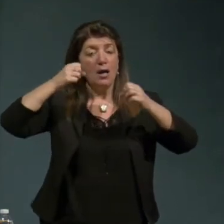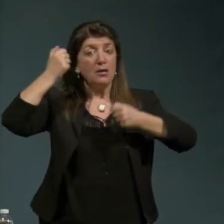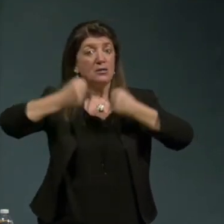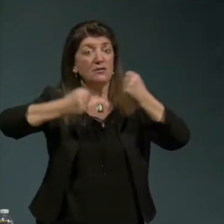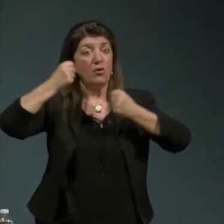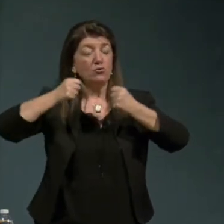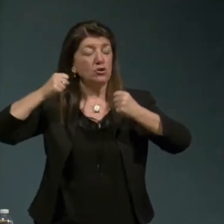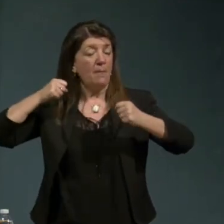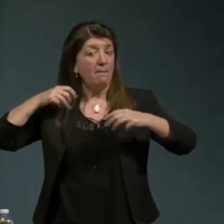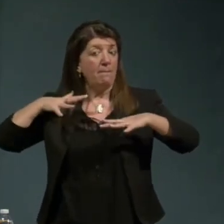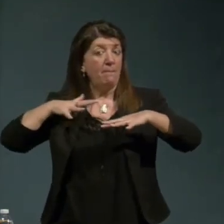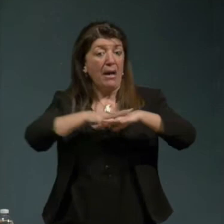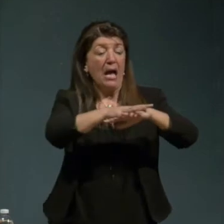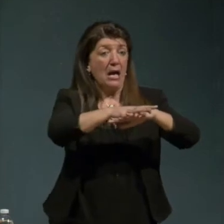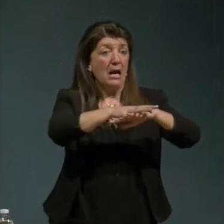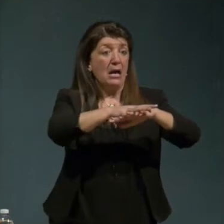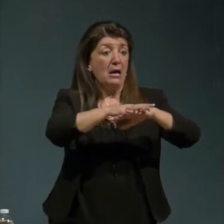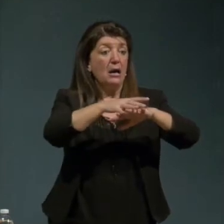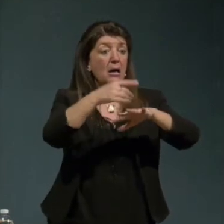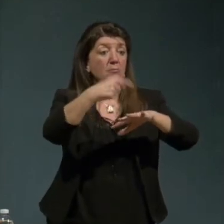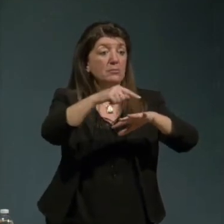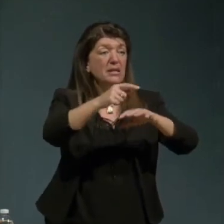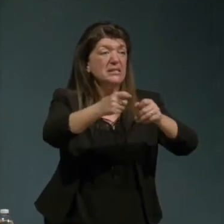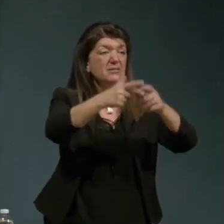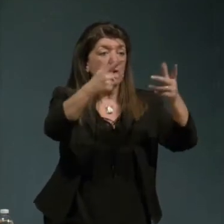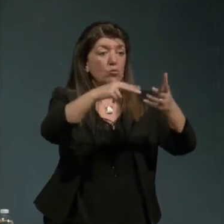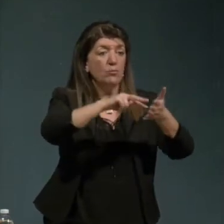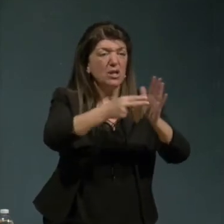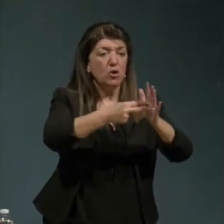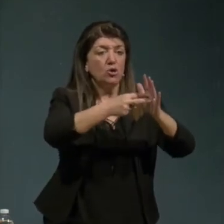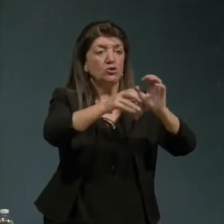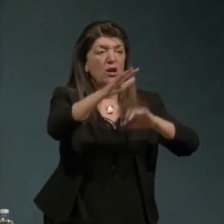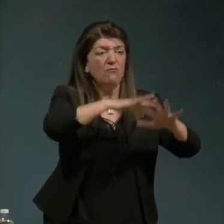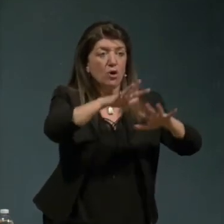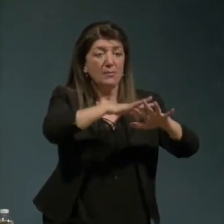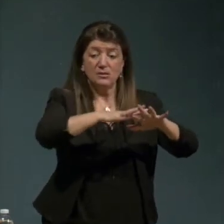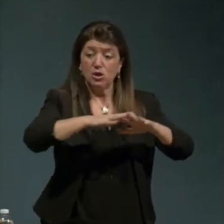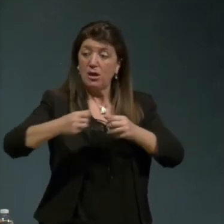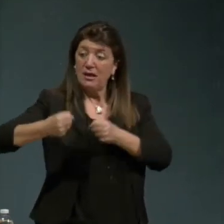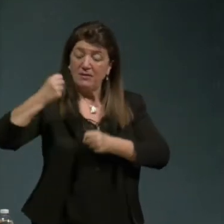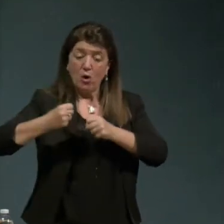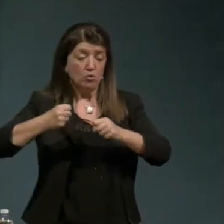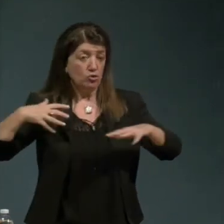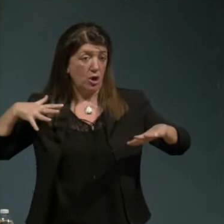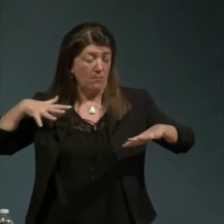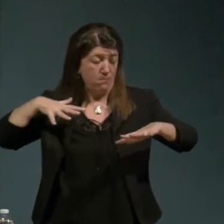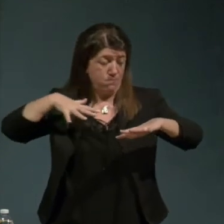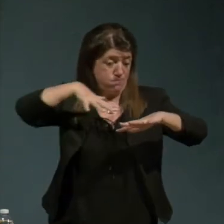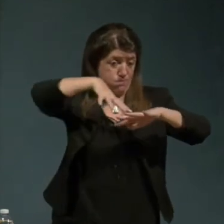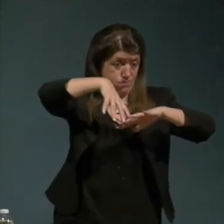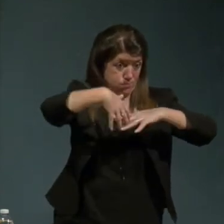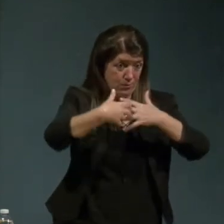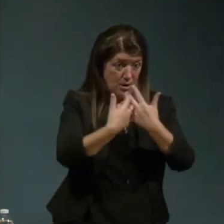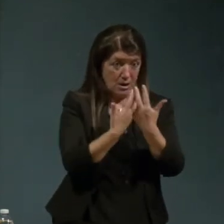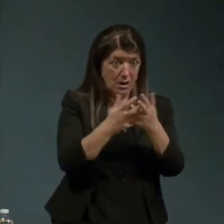sviluppo delle tecnologie e dell'informazione in modo imprevisto che hanno reso interdipendenti sempre di più i saperi